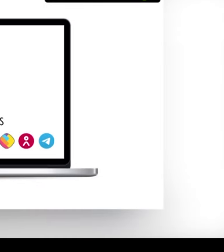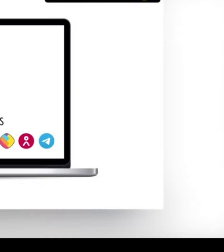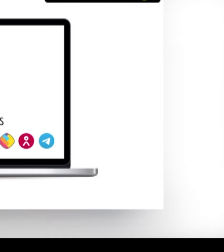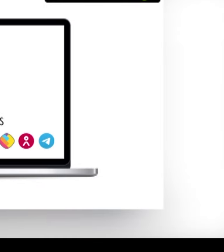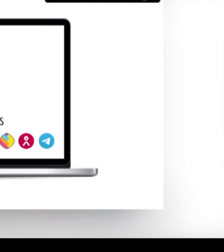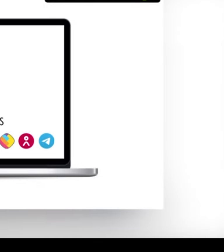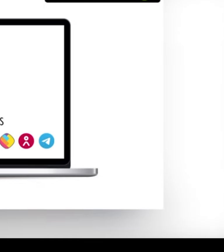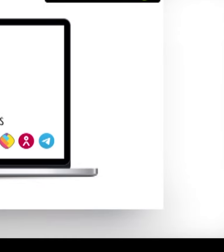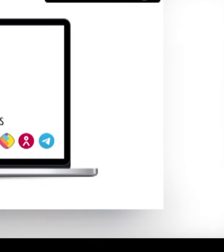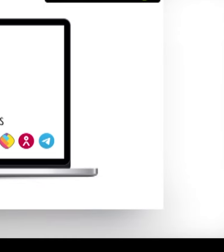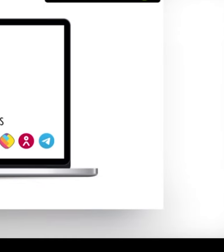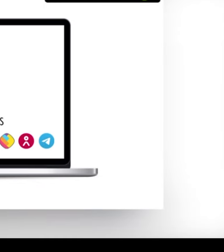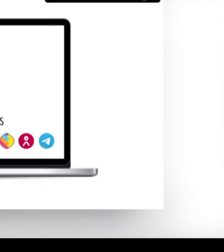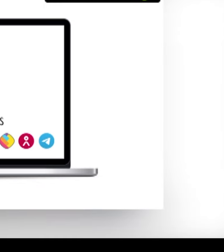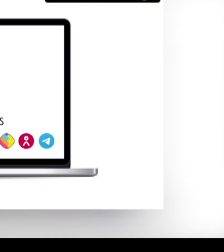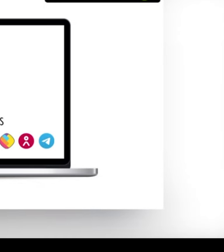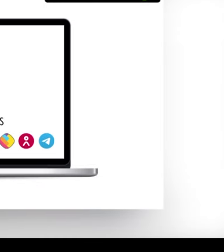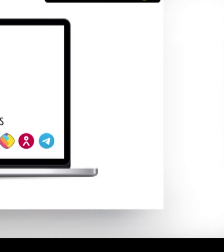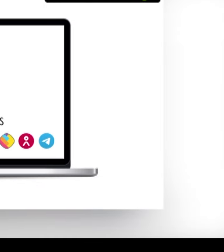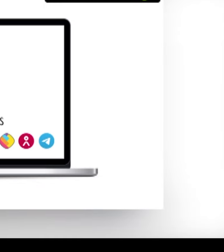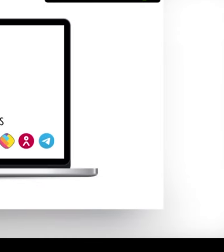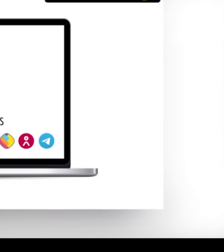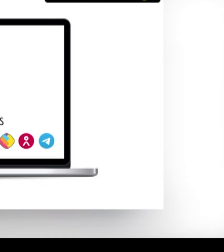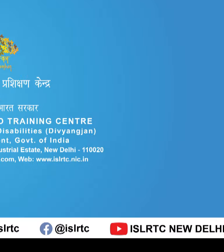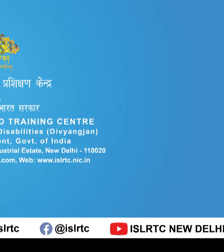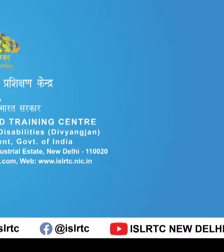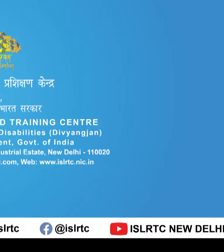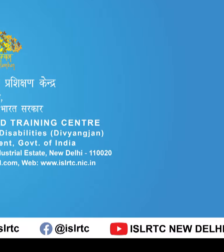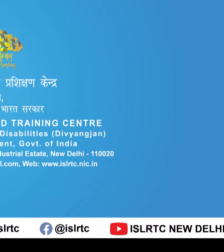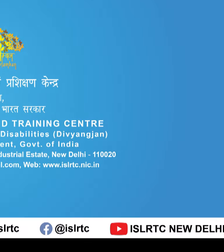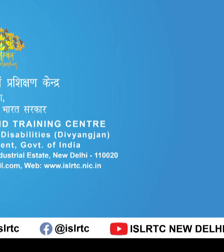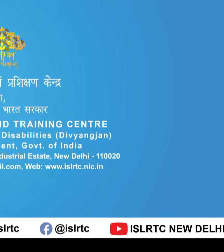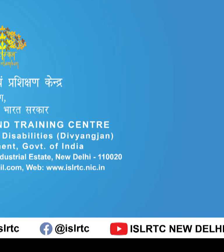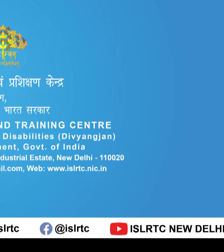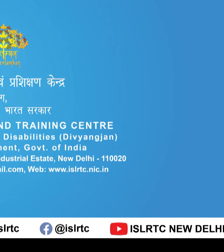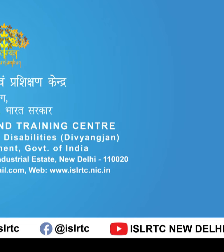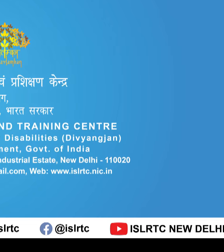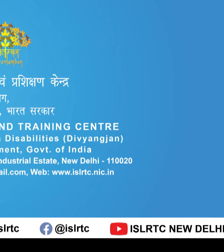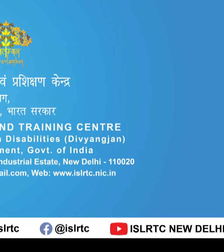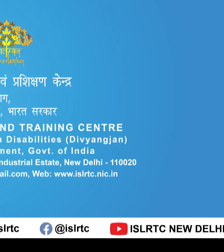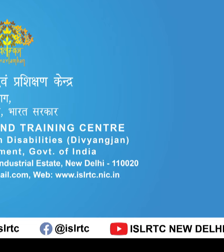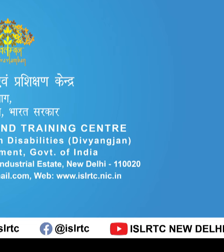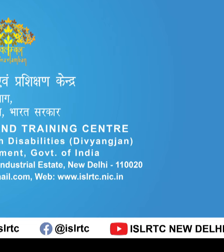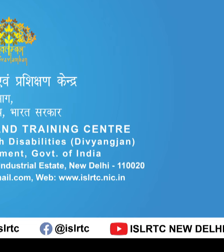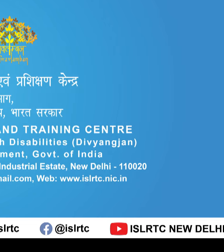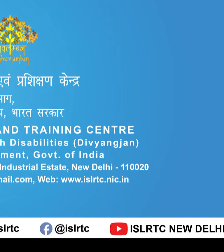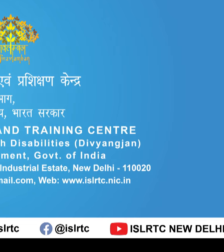के पुर्ण दोगद के रहे भी जापको रहे झाल घँआ है